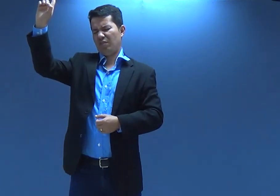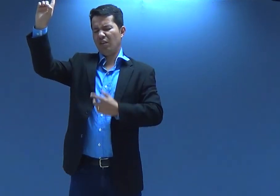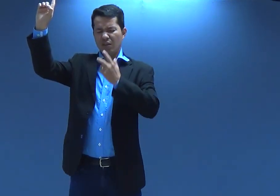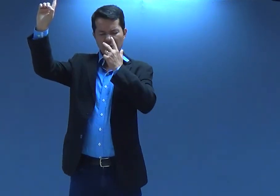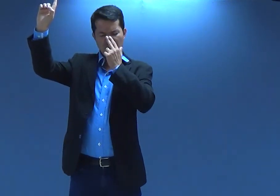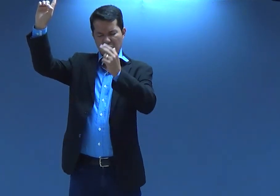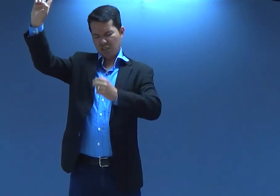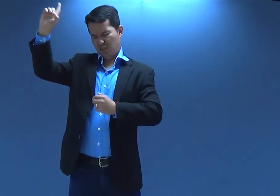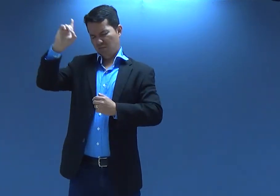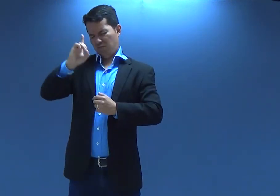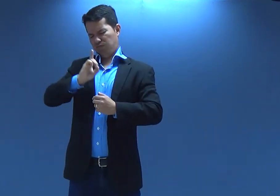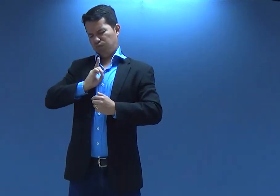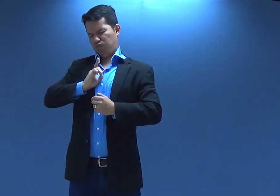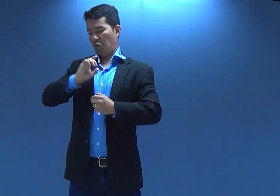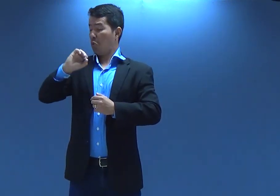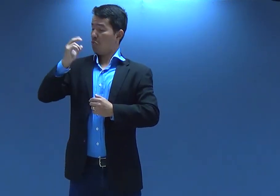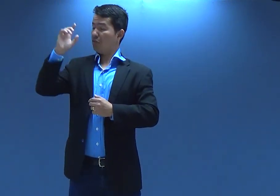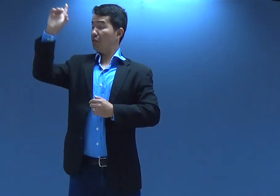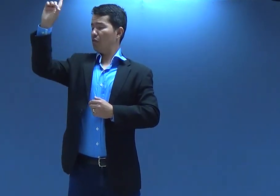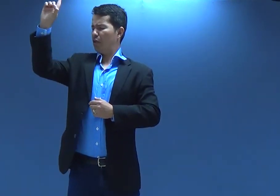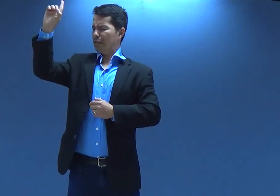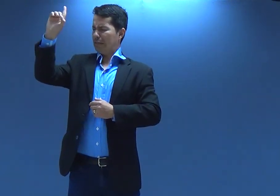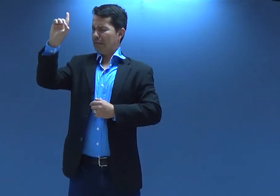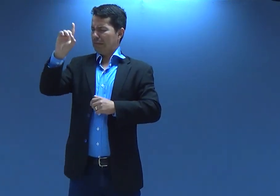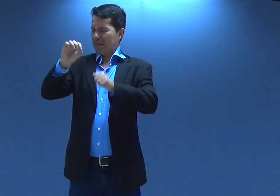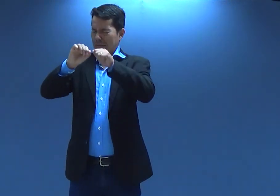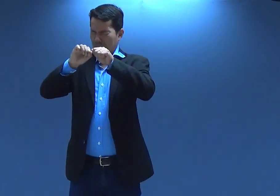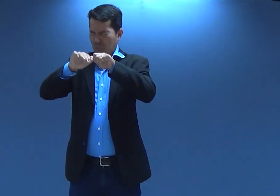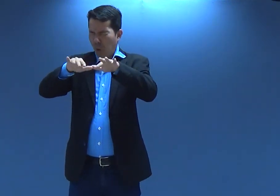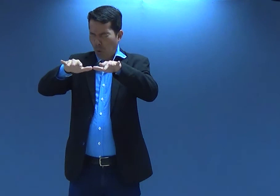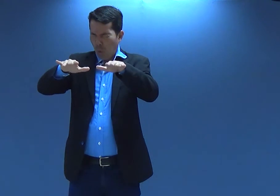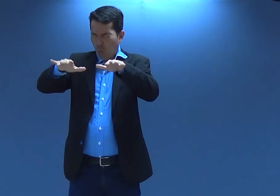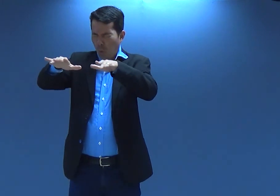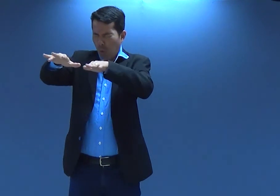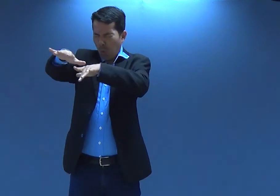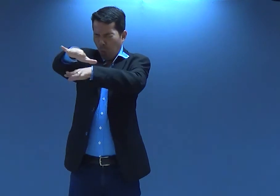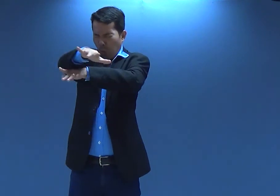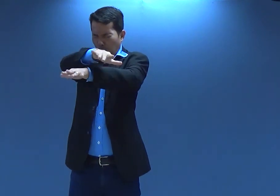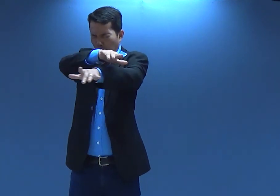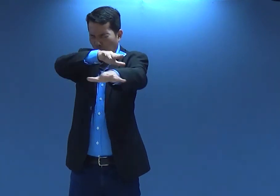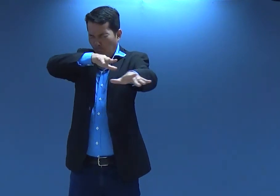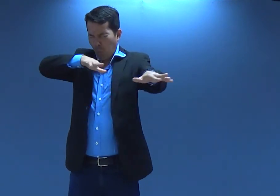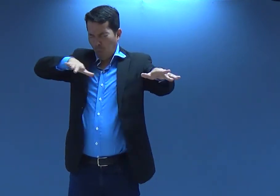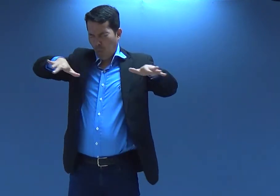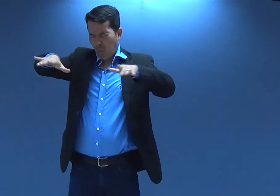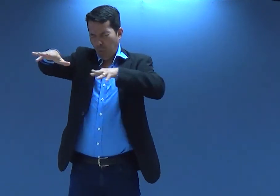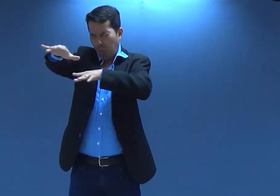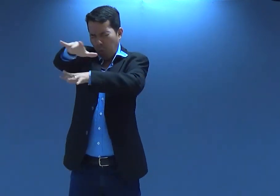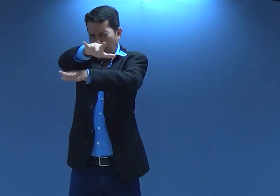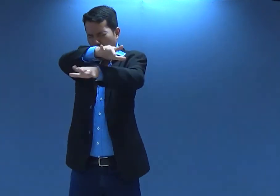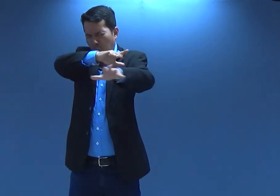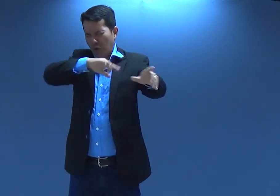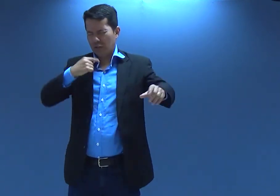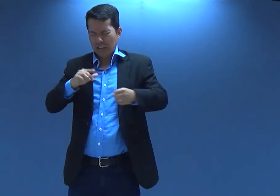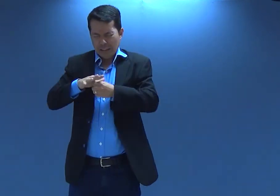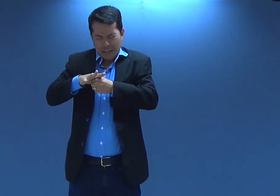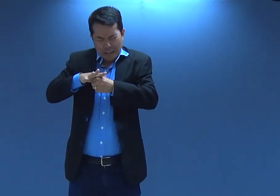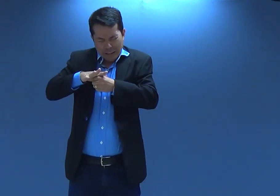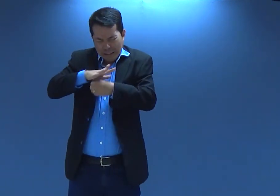um transbordar de Deus né? como se Deus estivesse vindo e se espalhando neste lugar